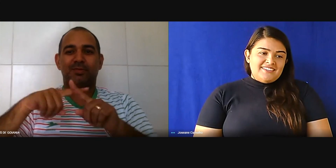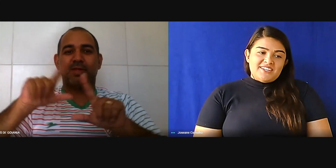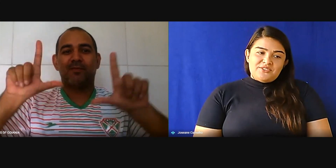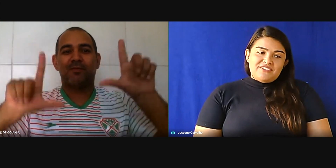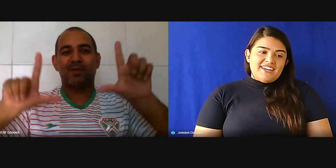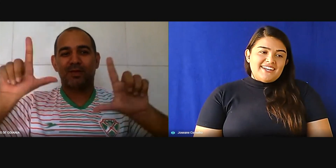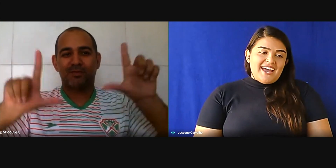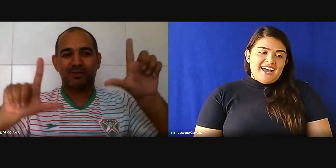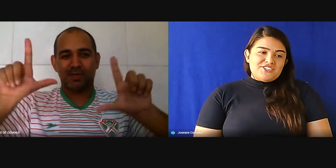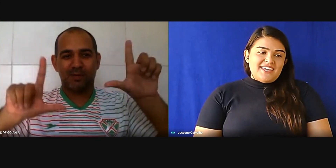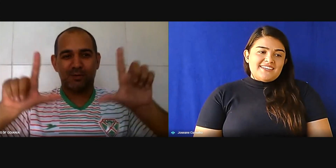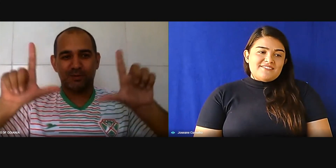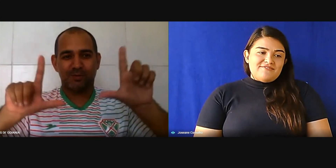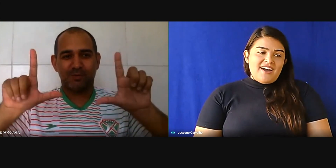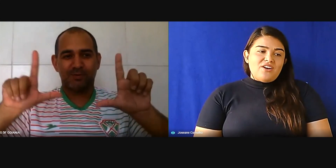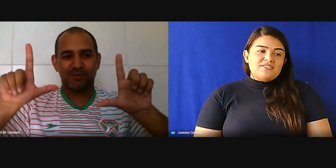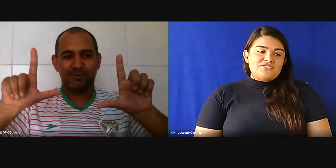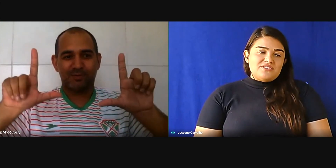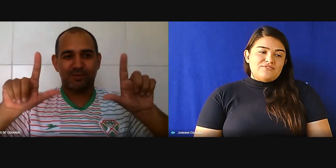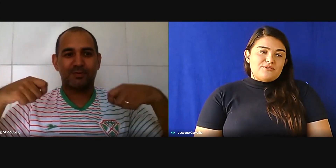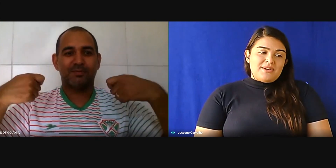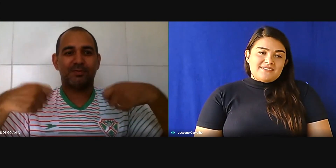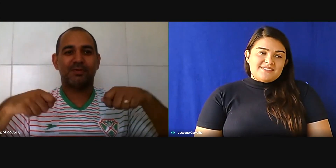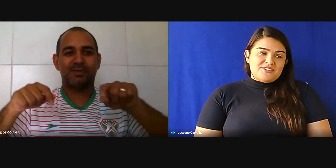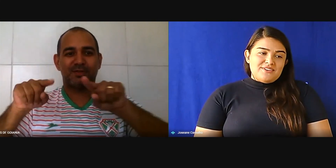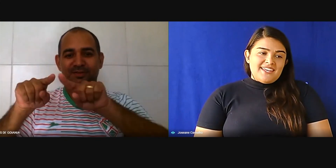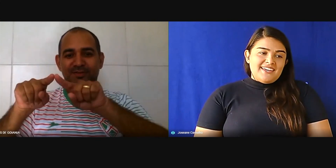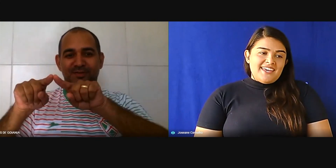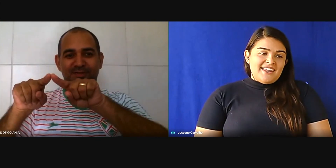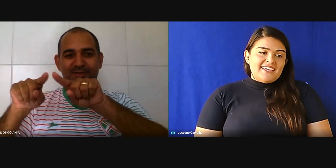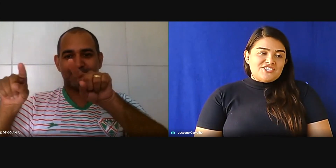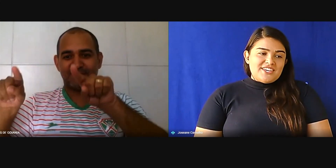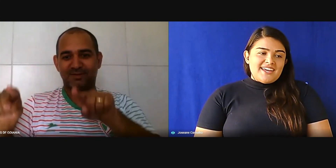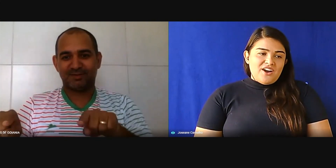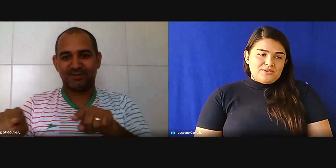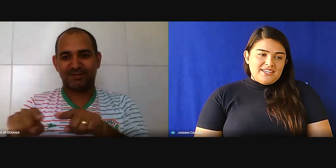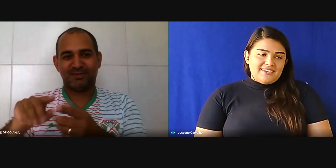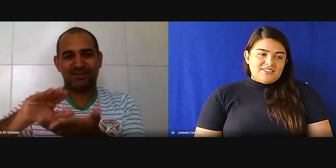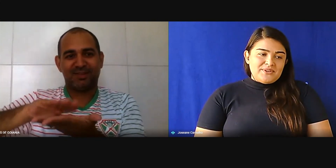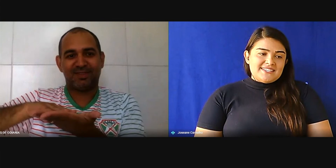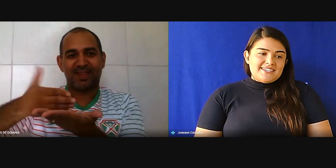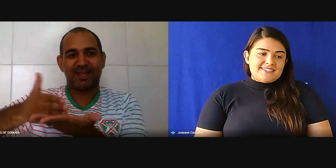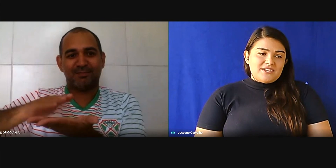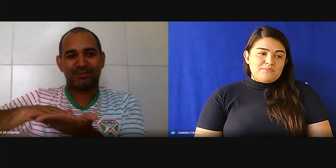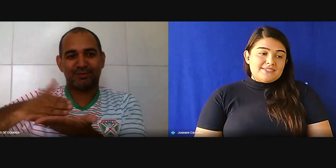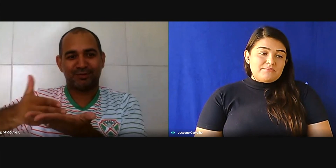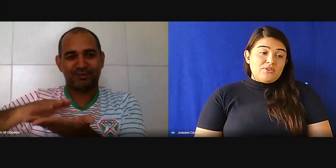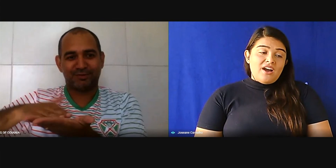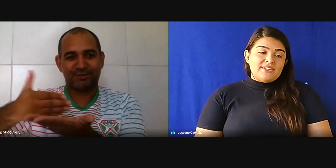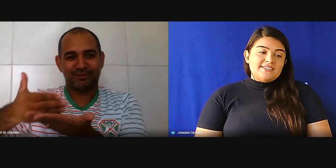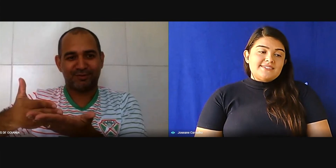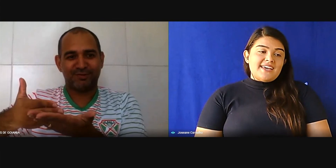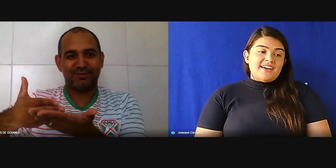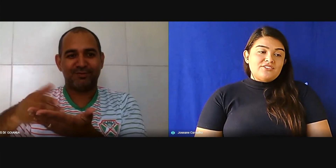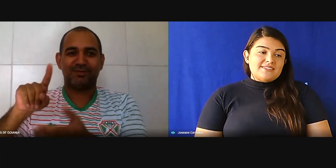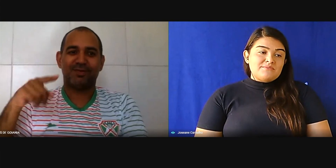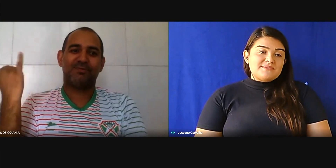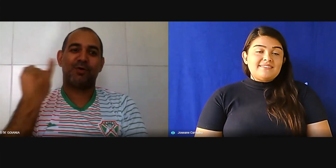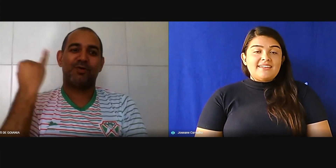Então, na verdade, né, essa falta de informação, ela é geral, né, então é necessário, por exemplo, ao iniciar, nós temos a